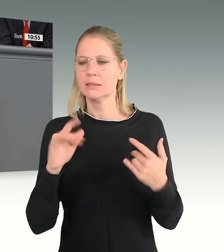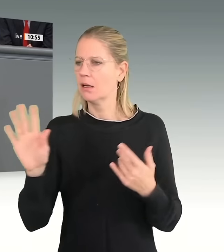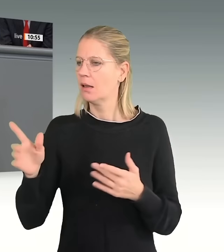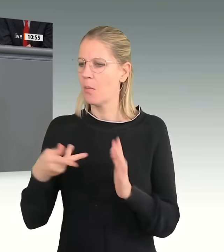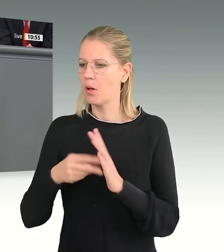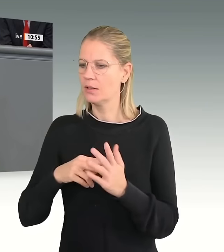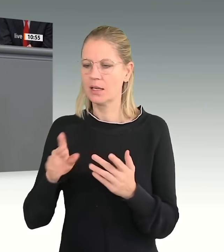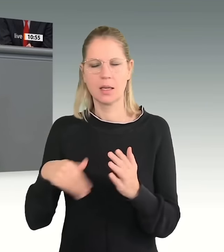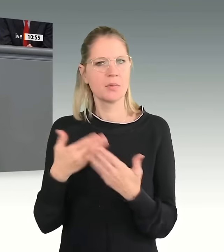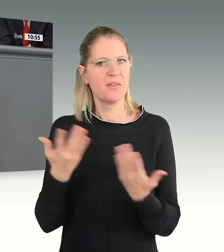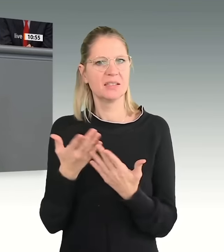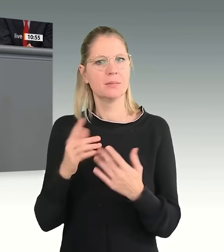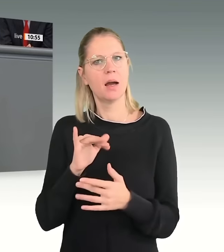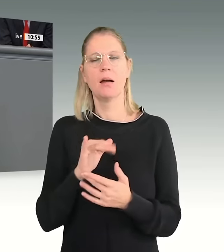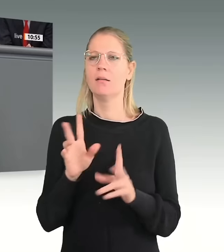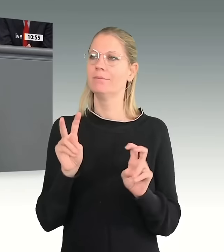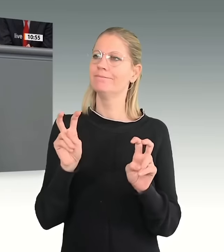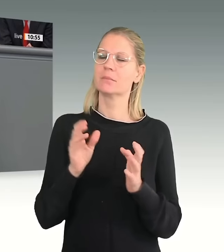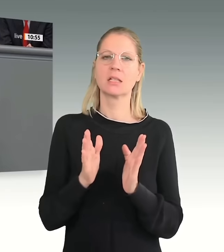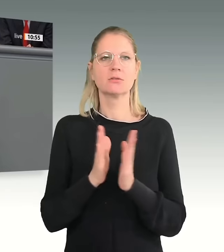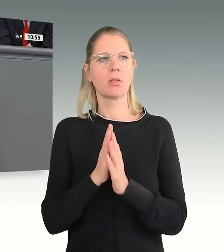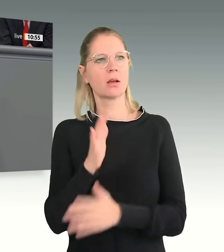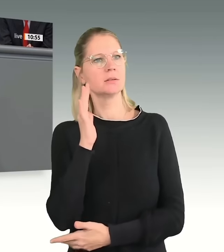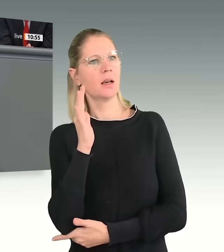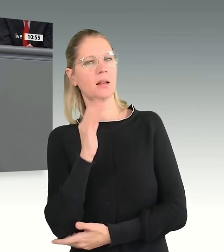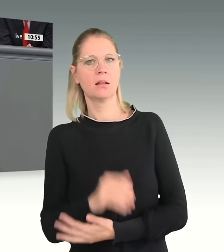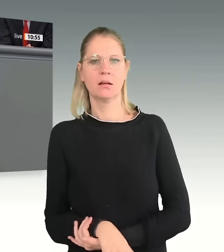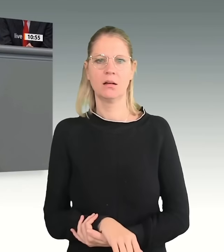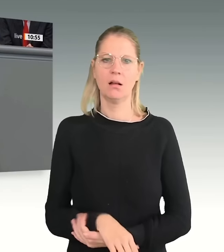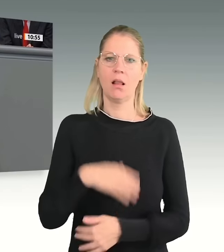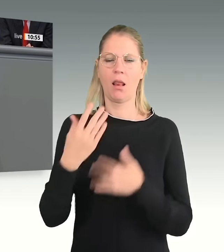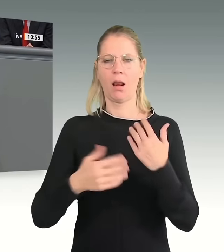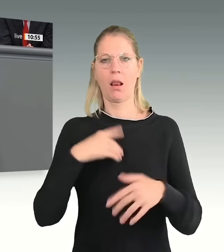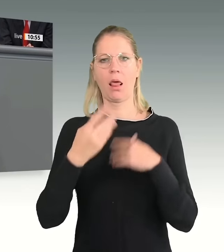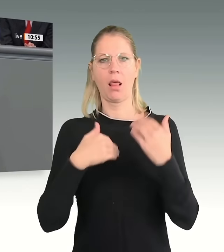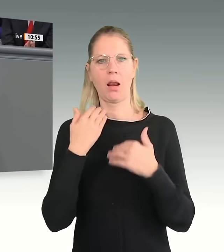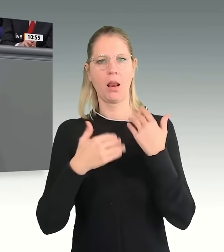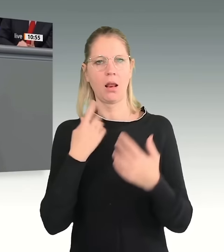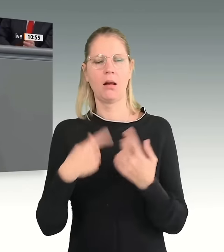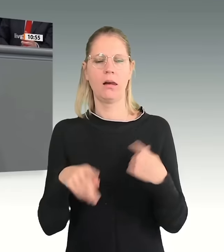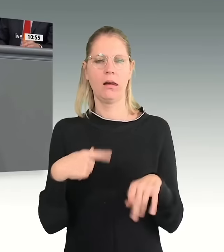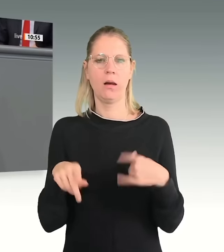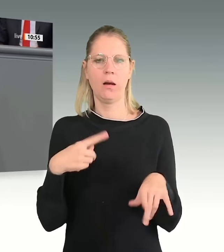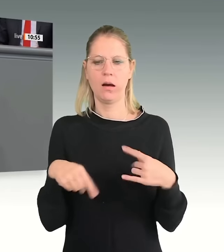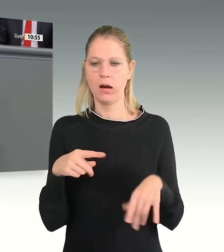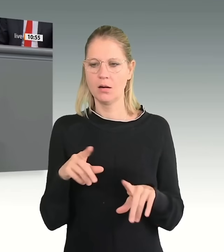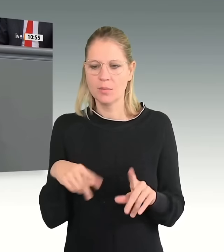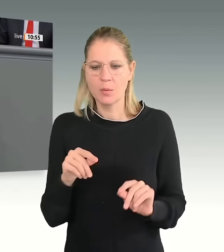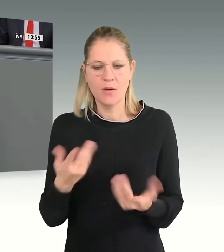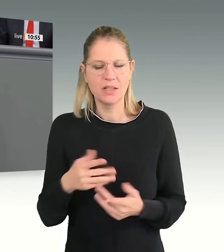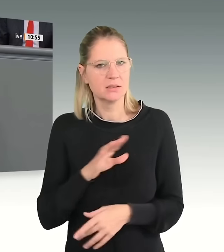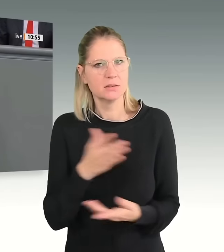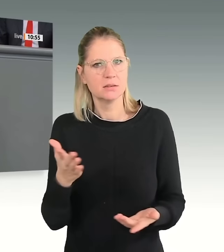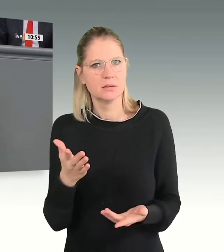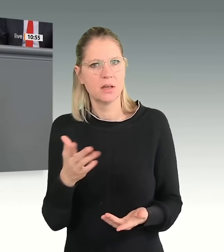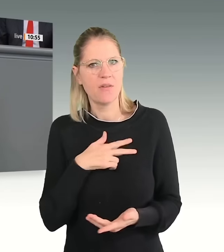Koalition sich in diesen Fragen gar nicht mehr einigen kann. Die Wahrheit ist, Sie schaden nicht nur sich selbst, sondern Sie schaden unserem gesamten